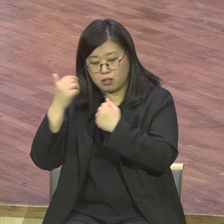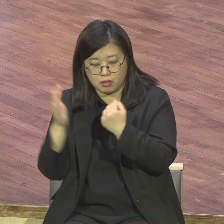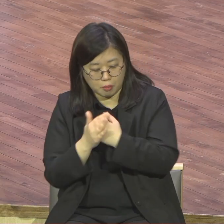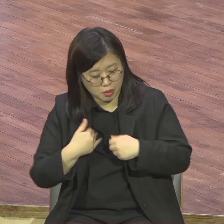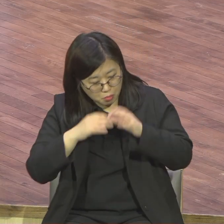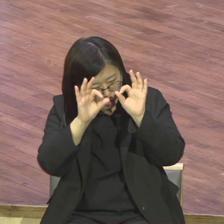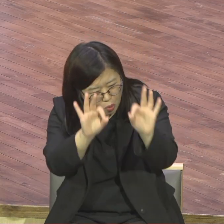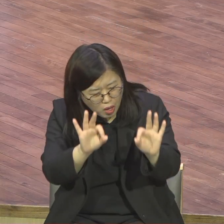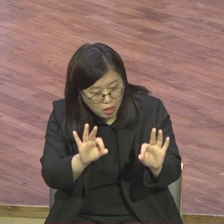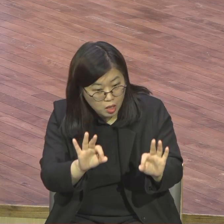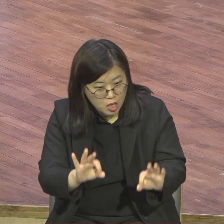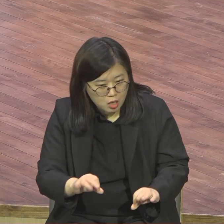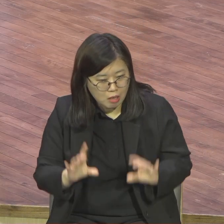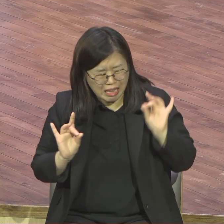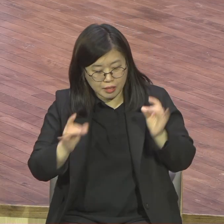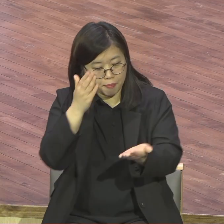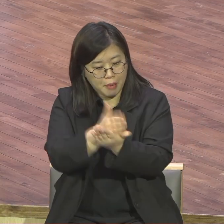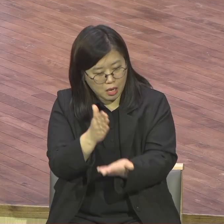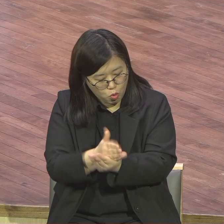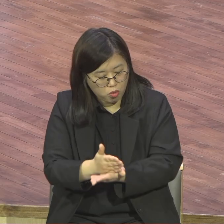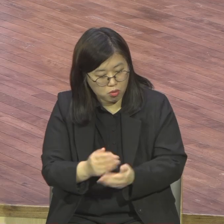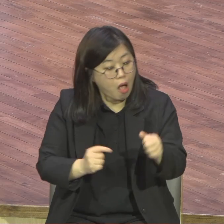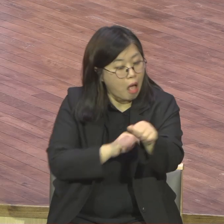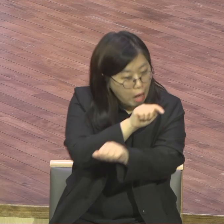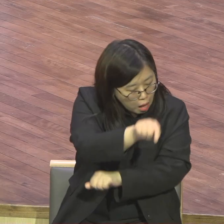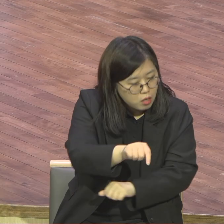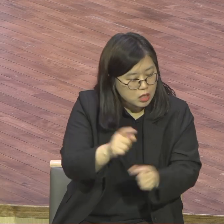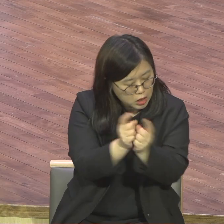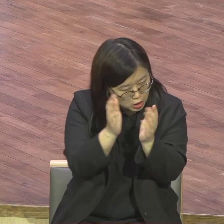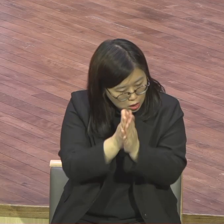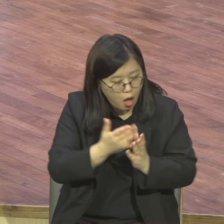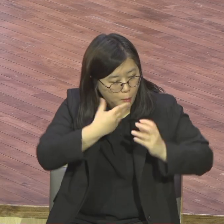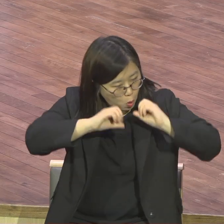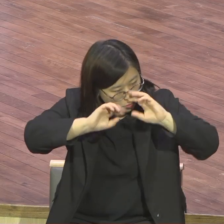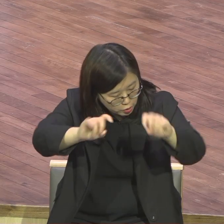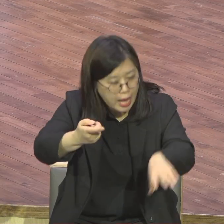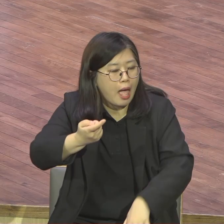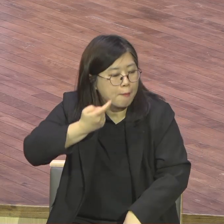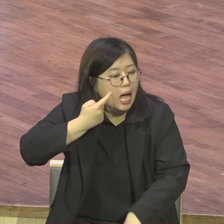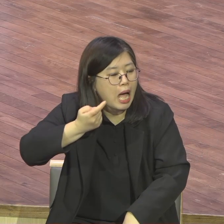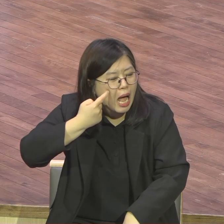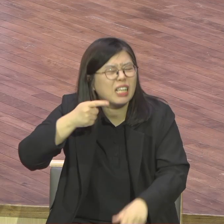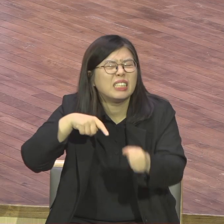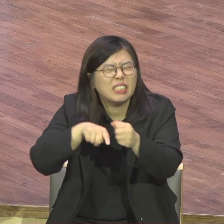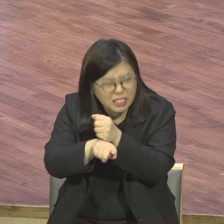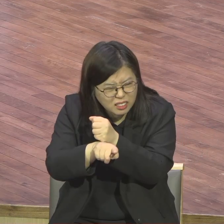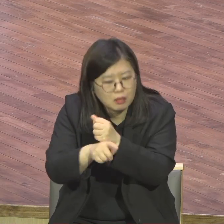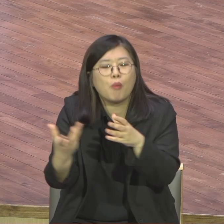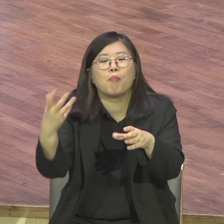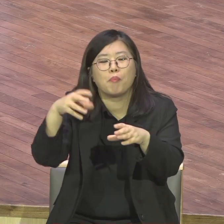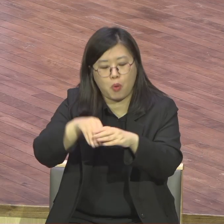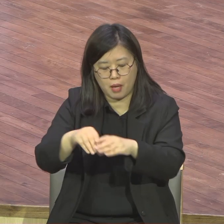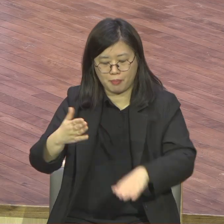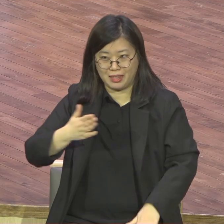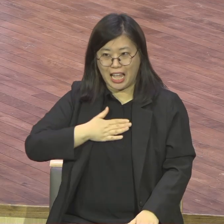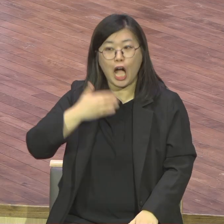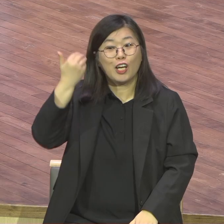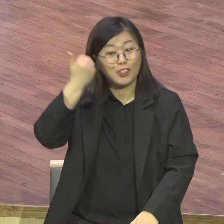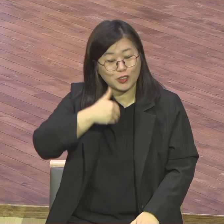아멘 그러니까 현장 사령관이다 나는 현장 사령관이다 라고 하는 영적 정체성을